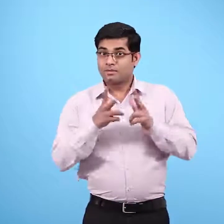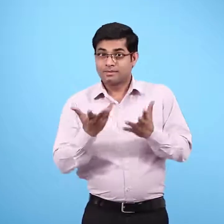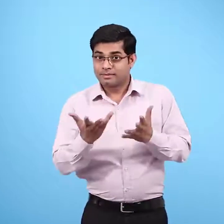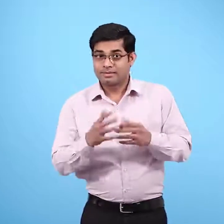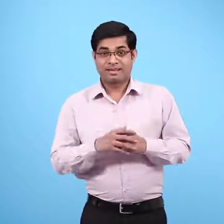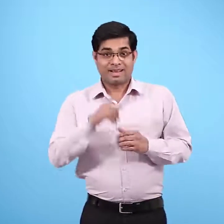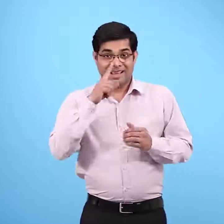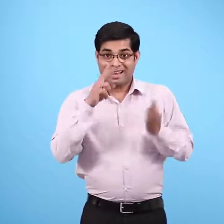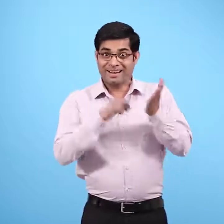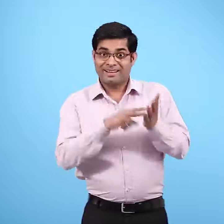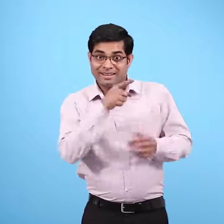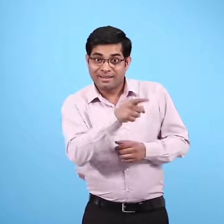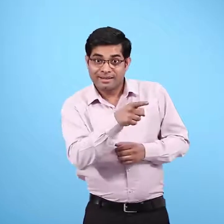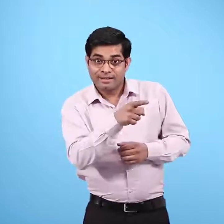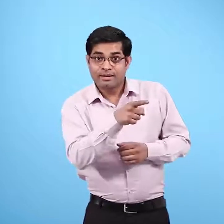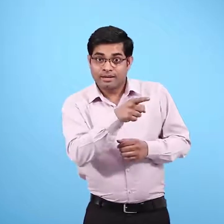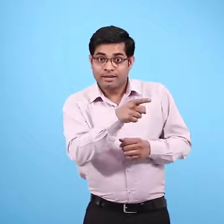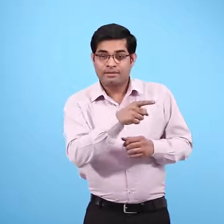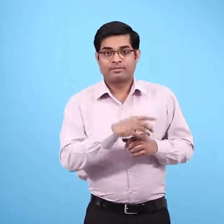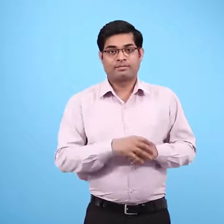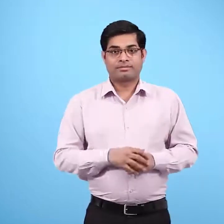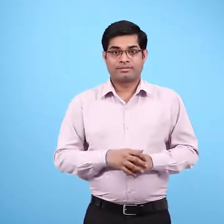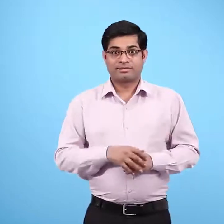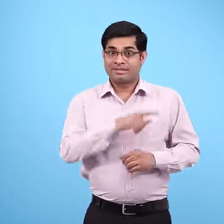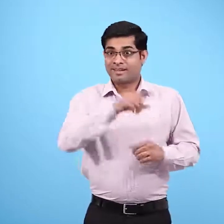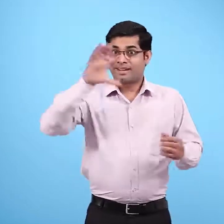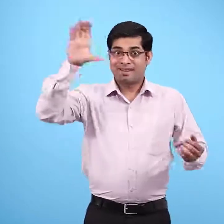बताओ नीतू को ग्लुकोस कैसे चड़ाया गया?